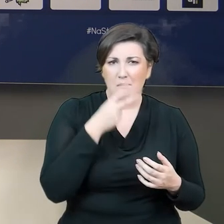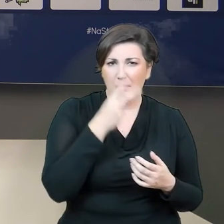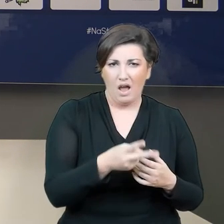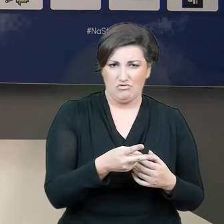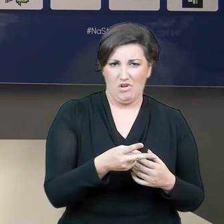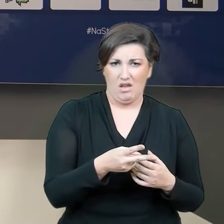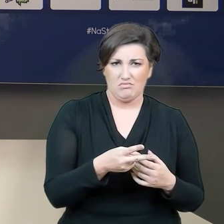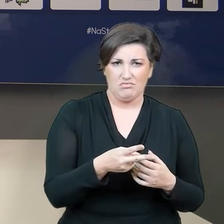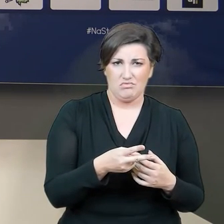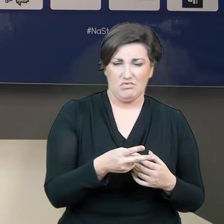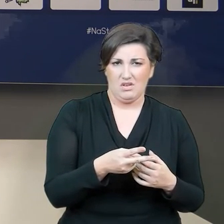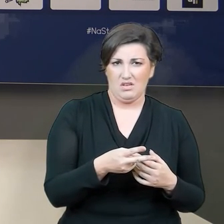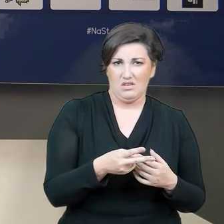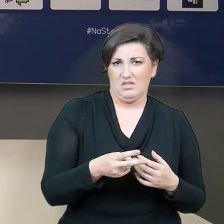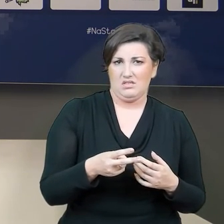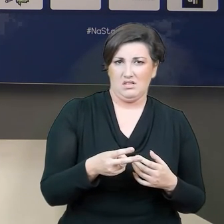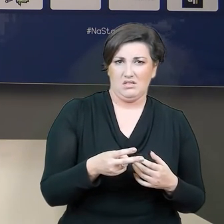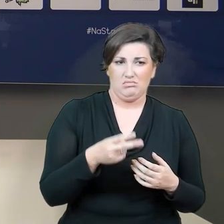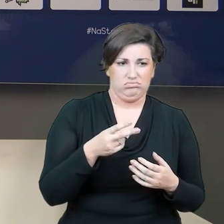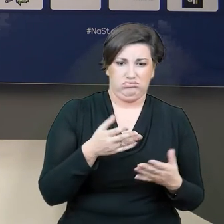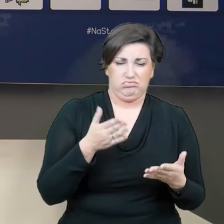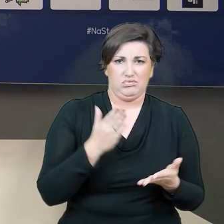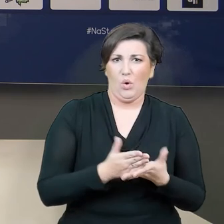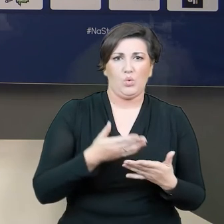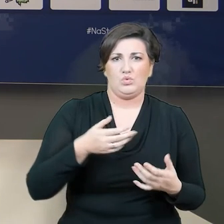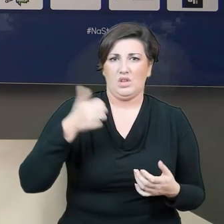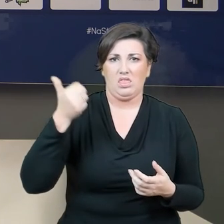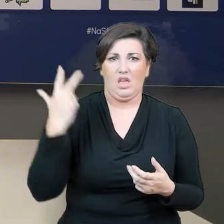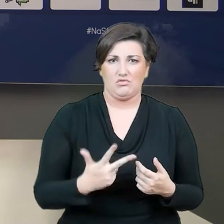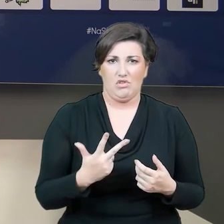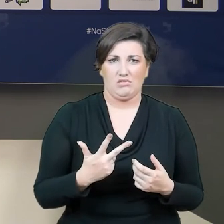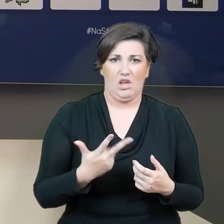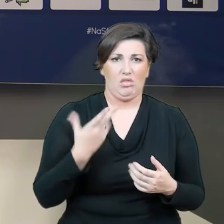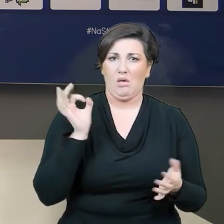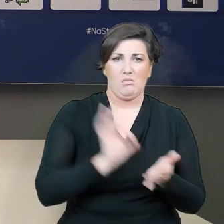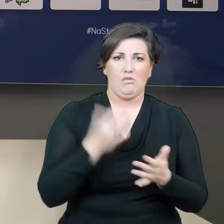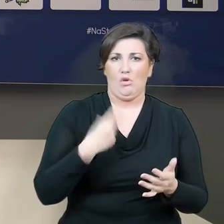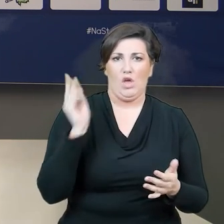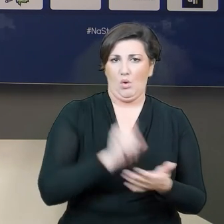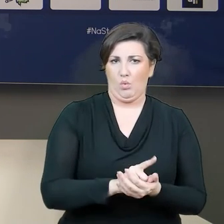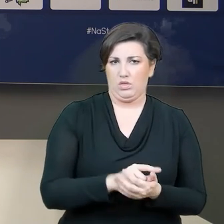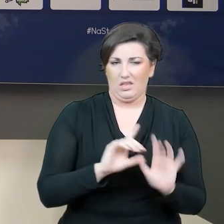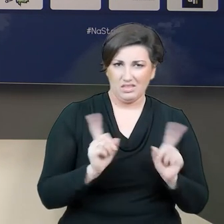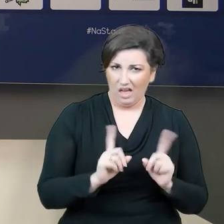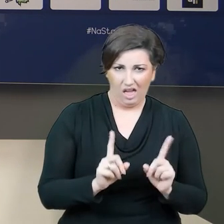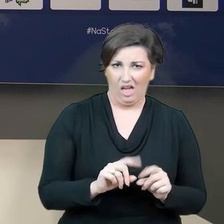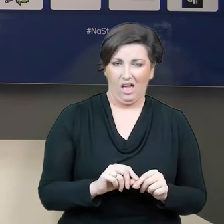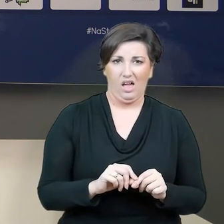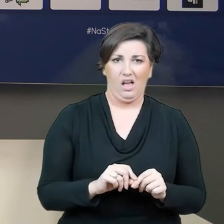tego okresu rozgrywek ekstraklasowych już klasyfikować zespoły,